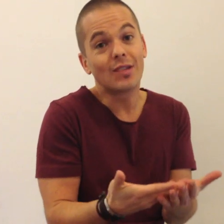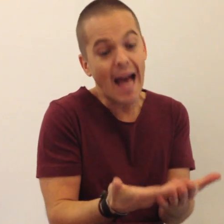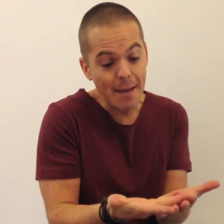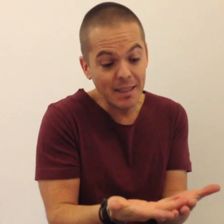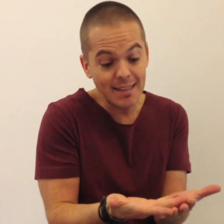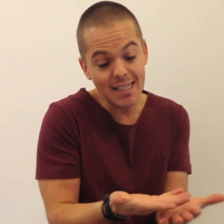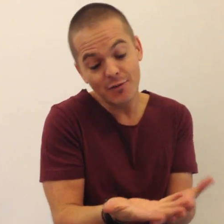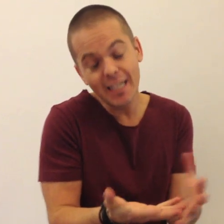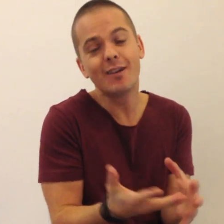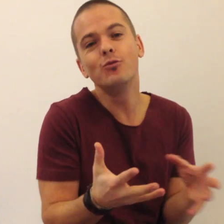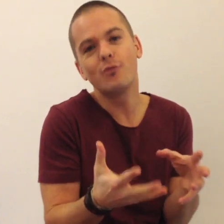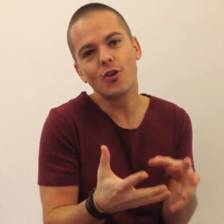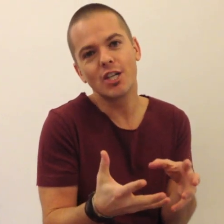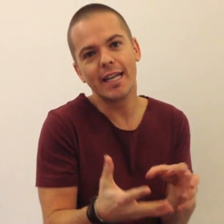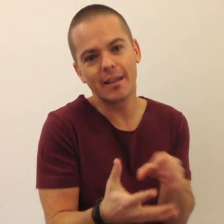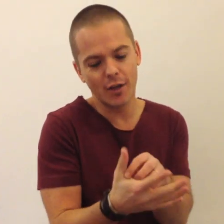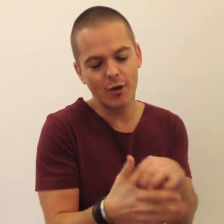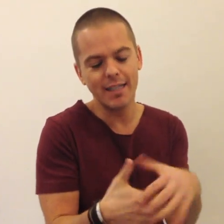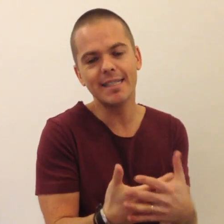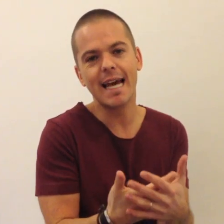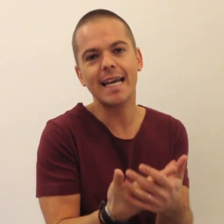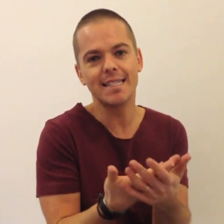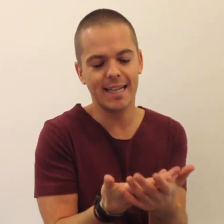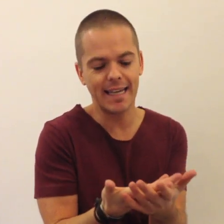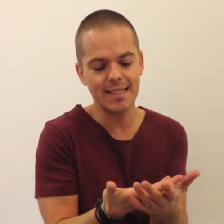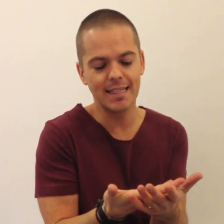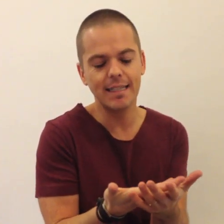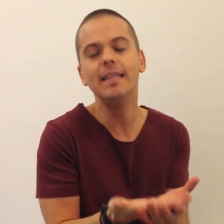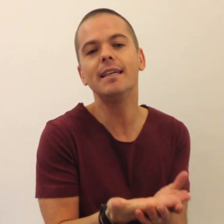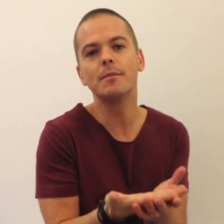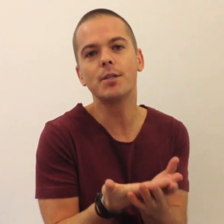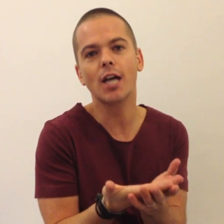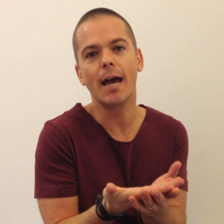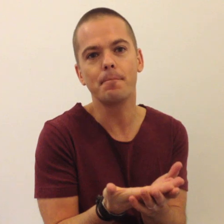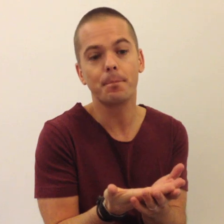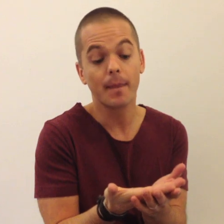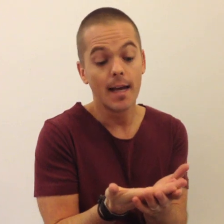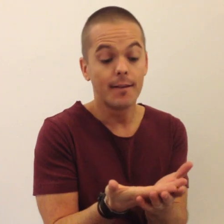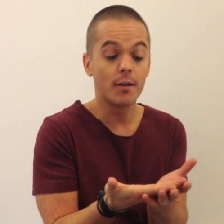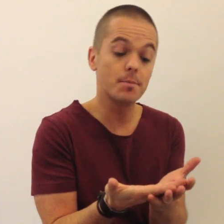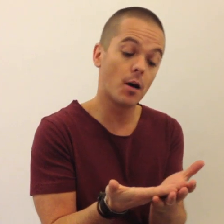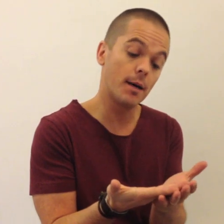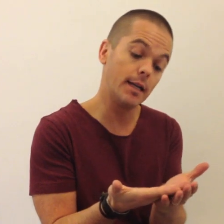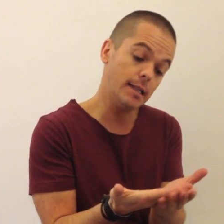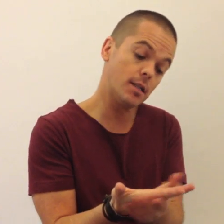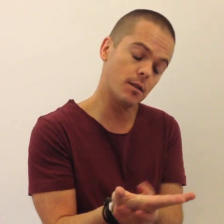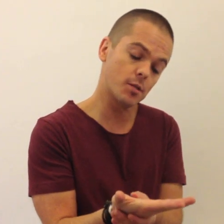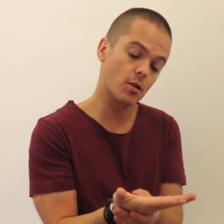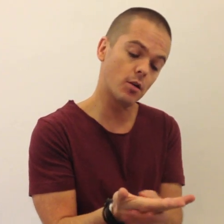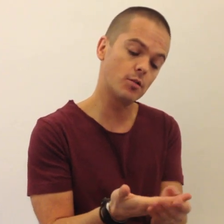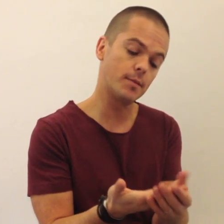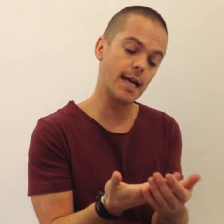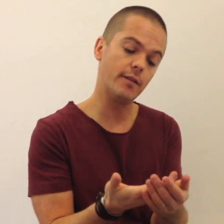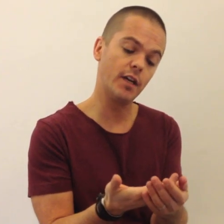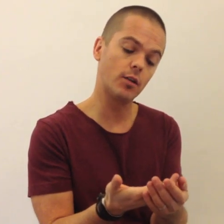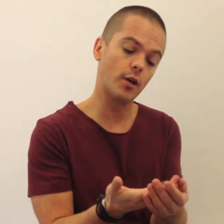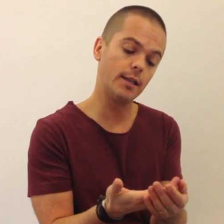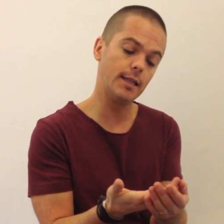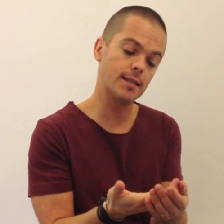damit ist es wieder unvollständig. Wir können diese einzelne Gestik nicht beschreiben. Was man aber insgesamt sagen kann zum Zeigefingerdeuten ist,